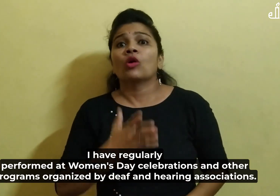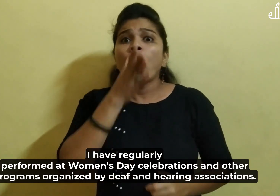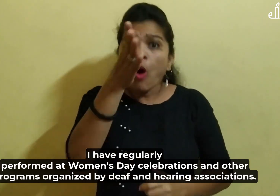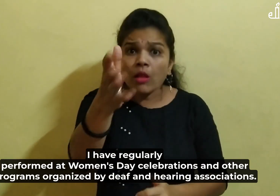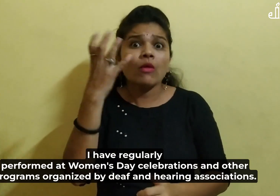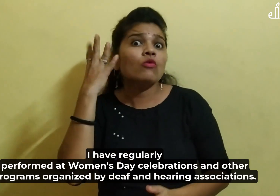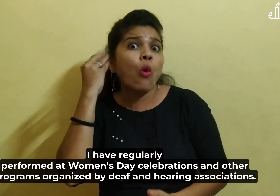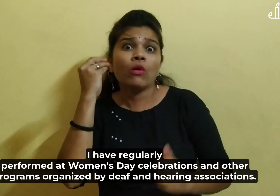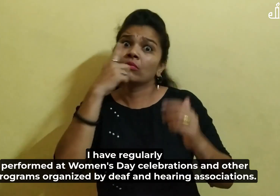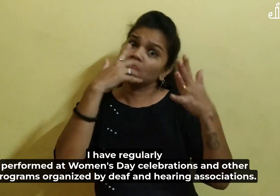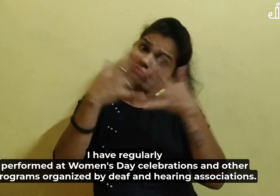प्रदशन करती हूँ